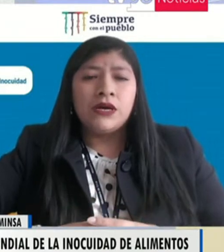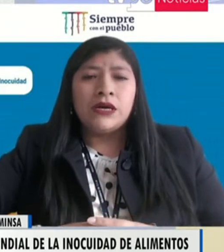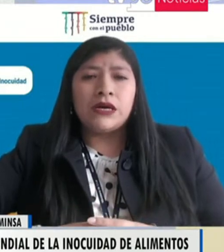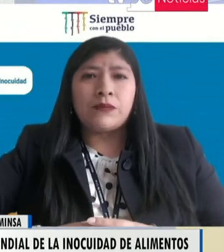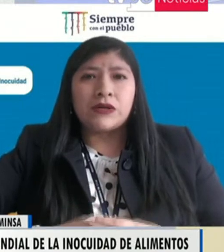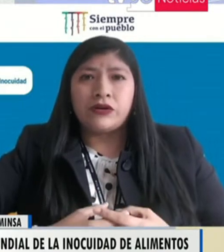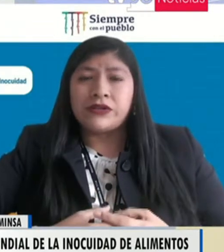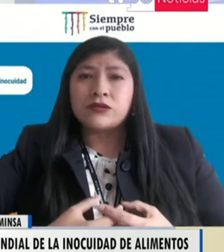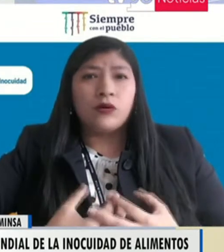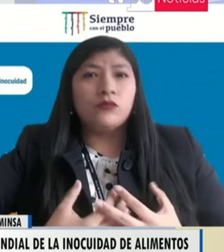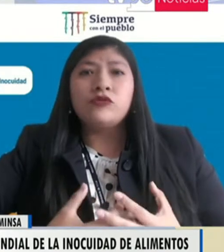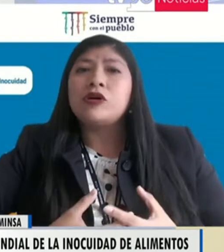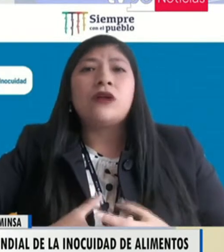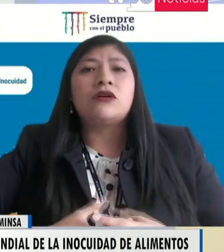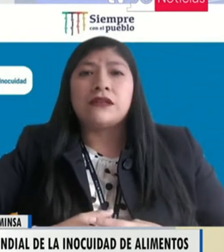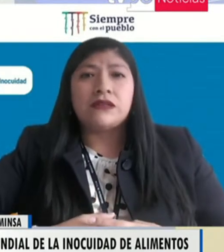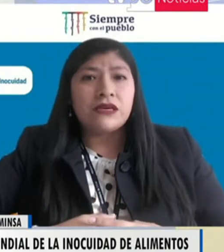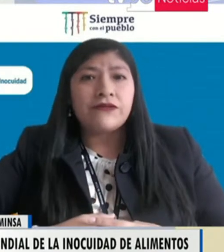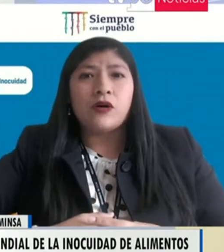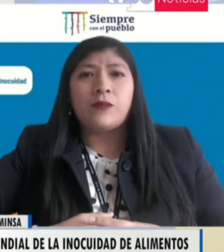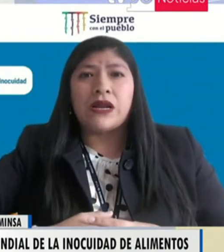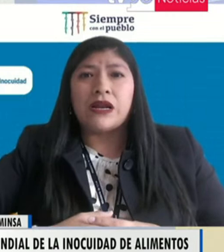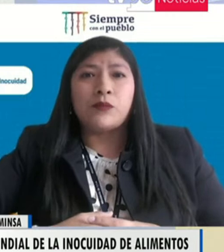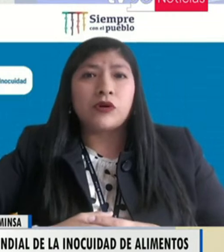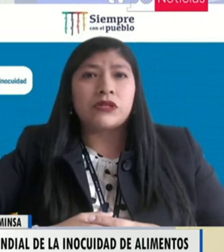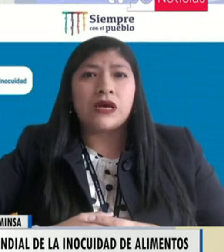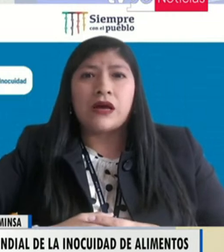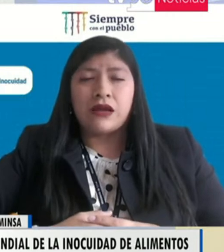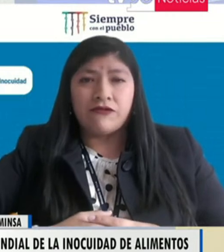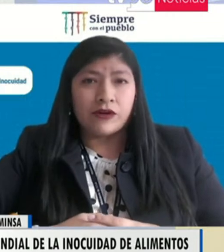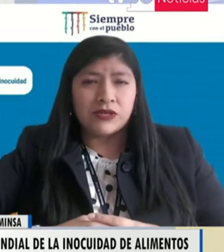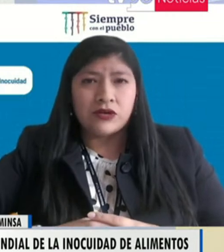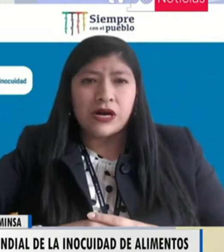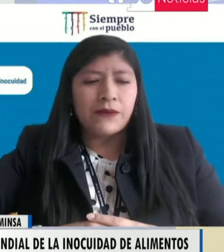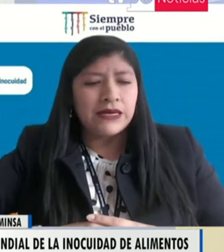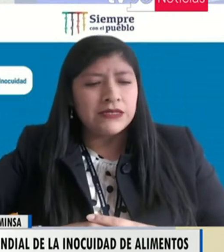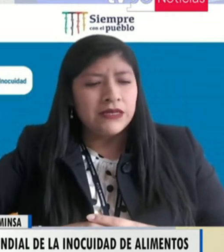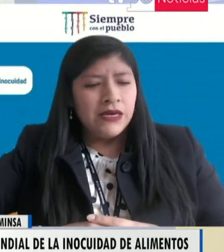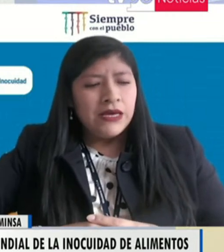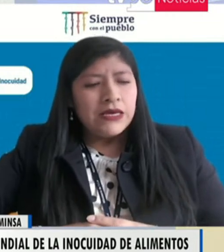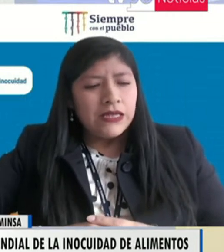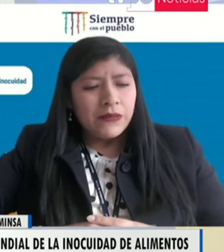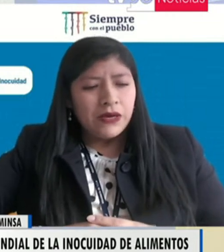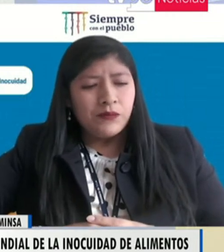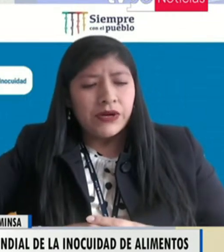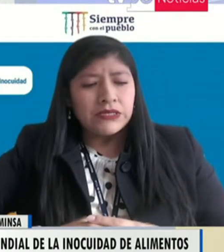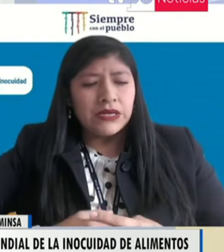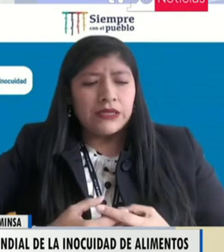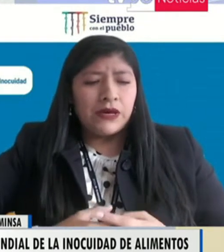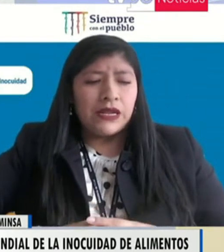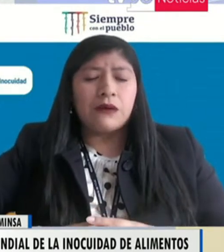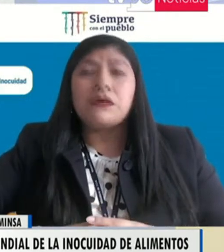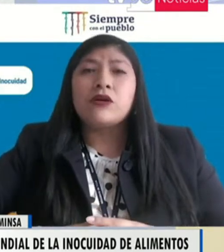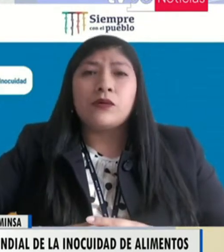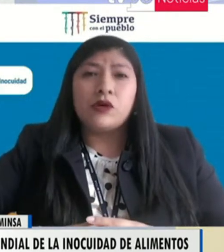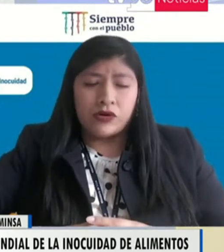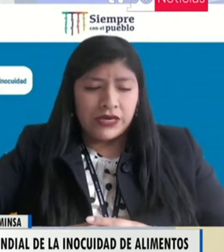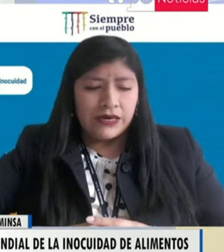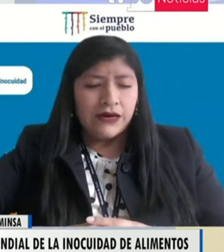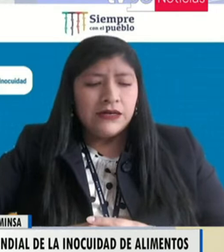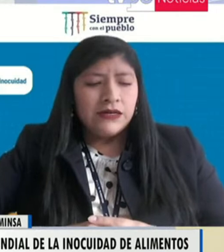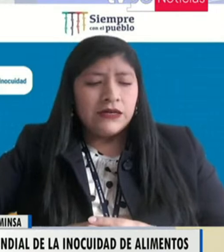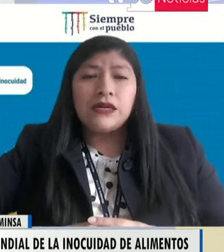generando personas con mucho valor científico para el aporte a la información al país. Y también, pues, el tema de la